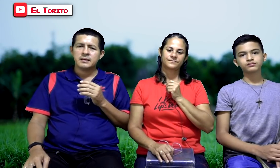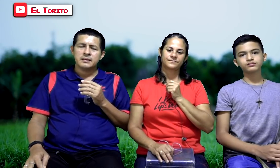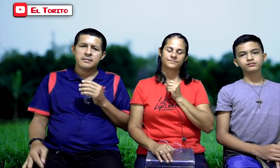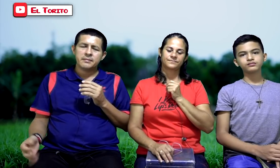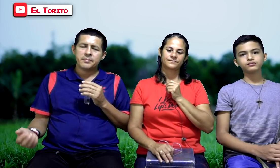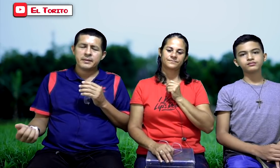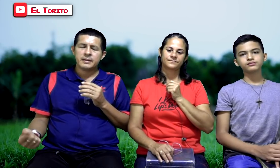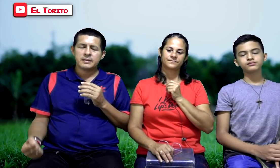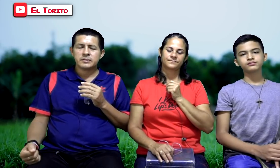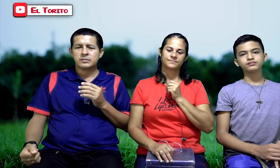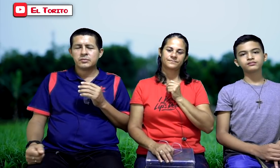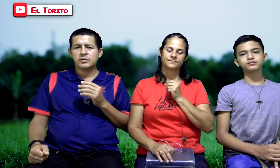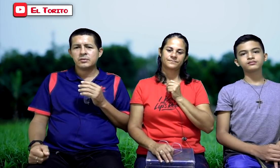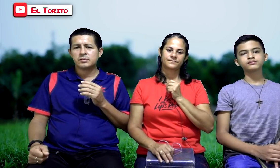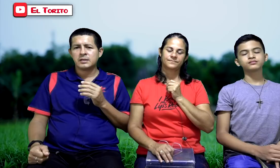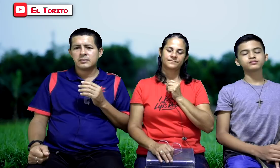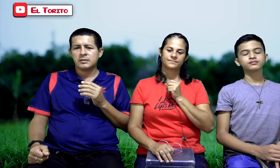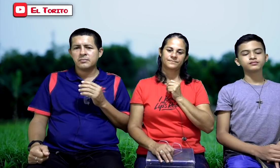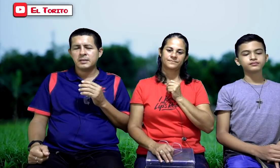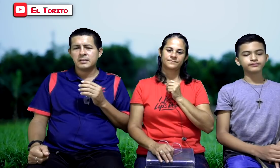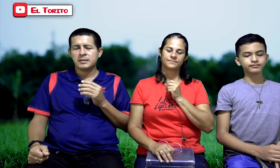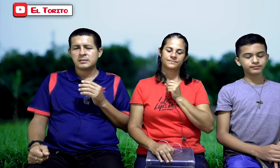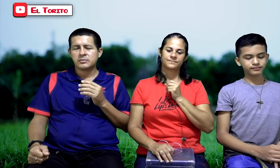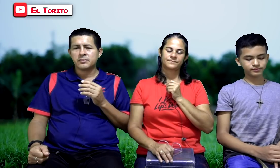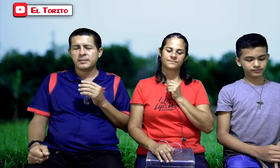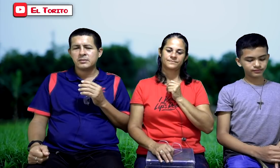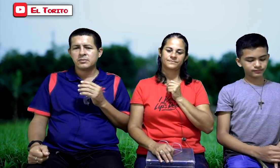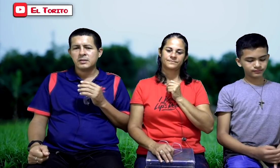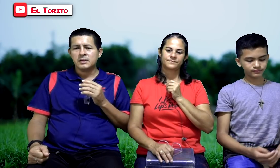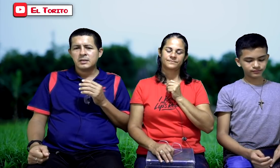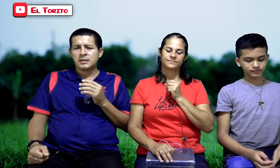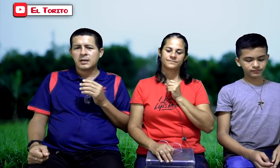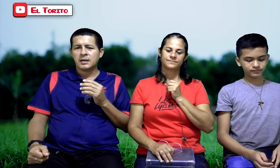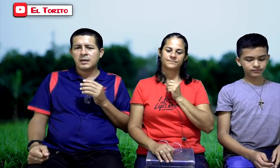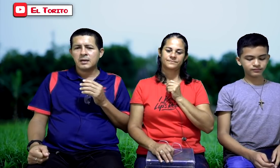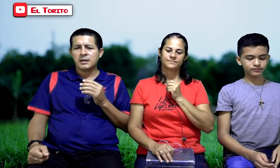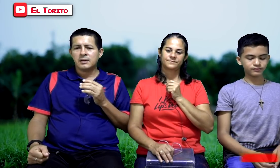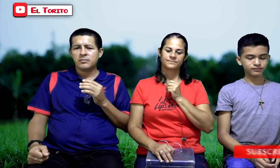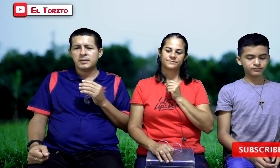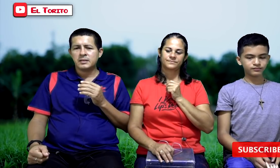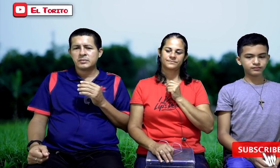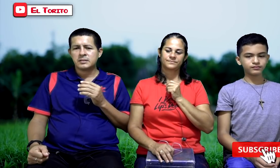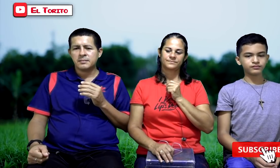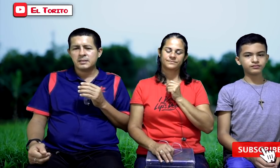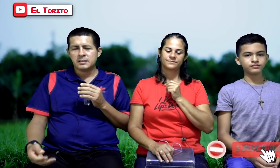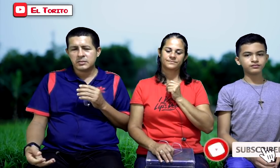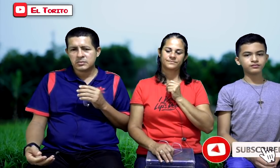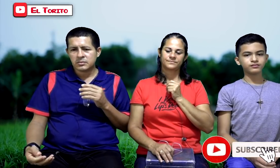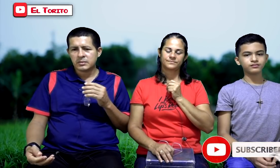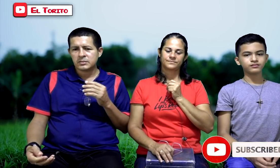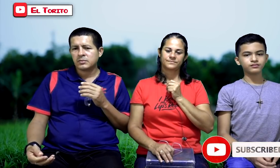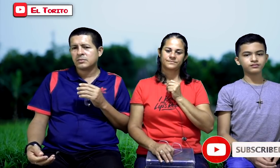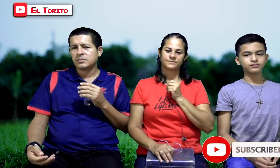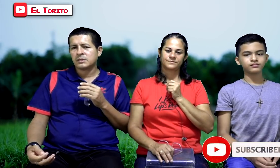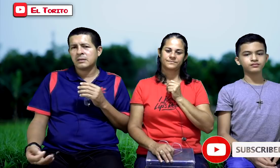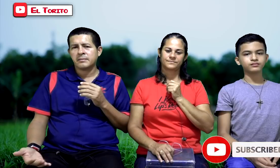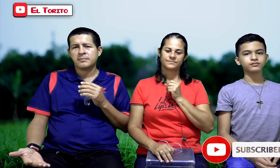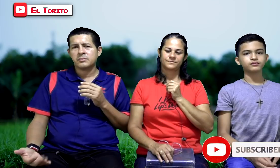debemos pedirle a nuestro Dios que nos ilumine en estos momentos, que ilumine nuestra mente, nuestro corazón, lo que debamos